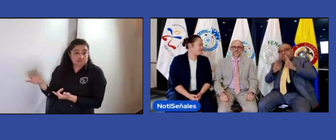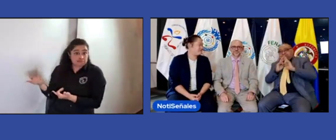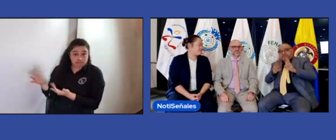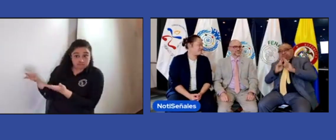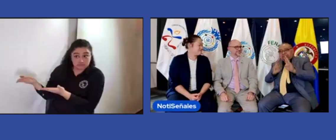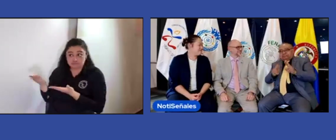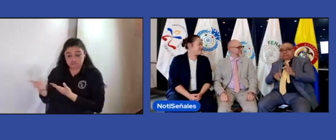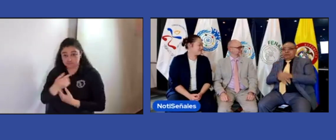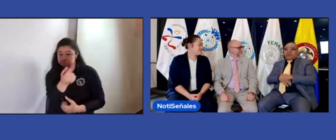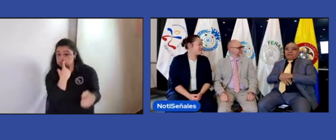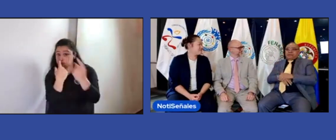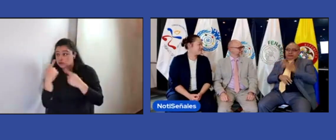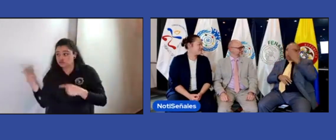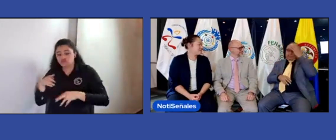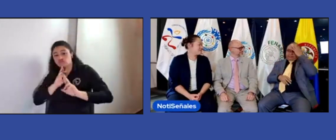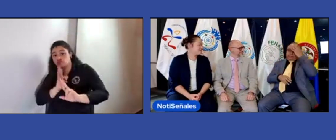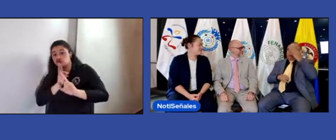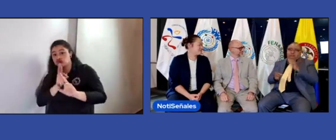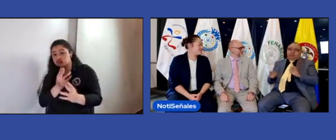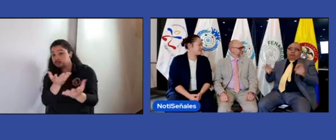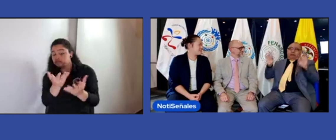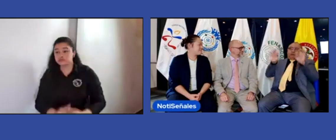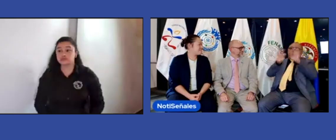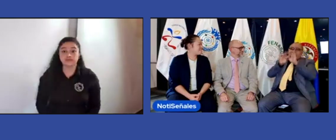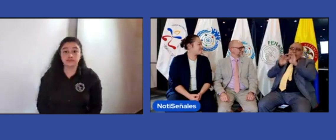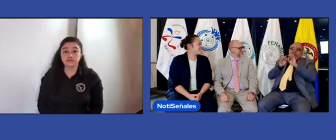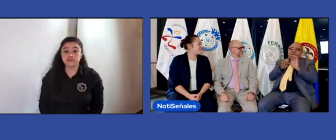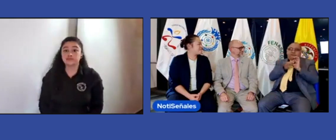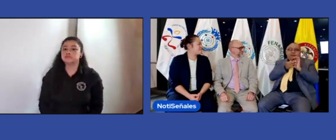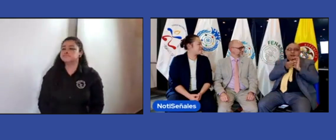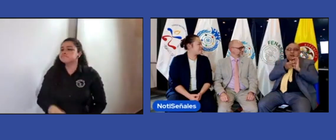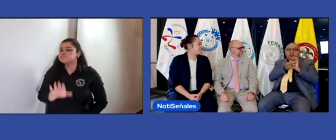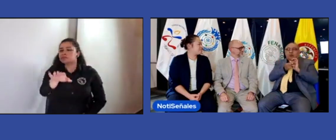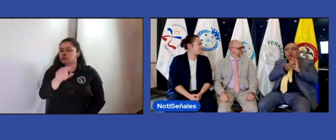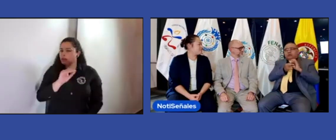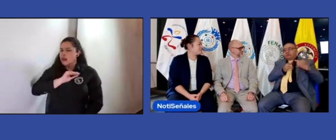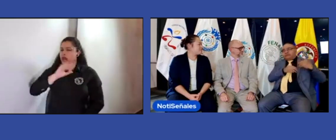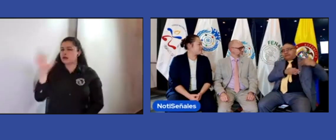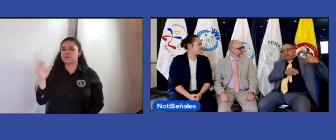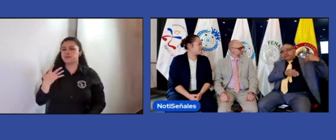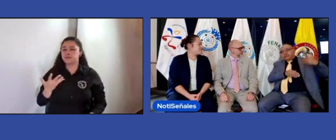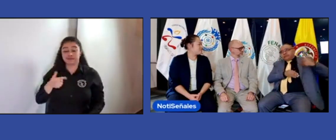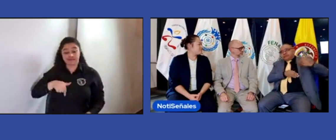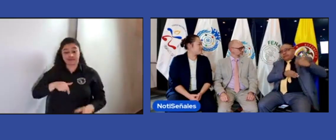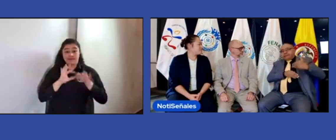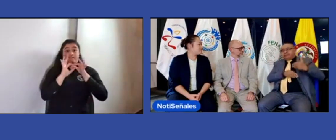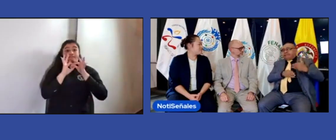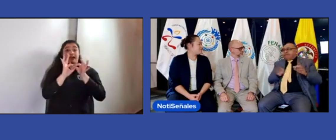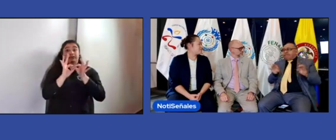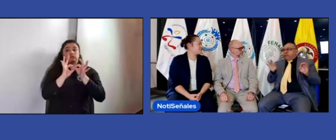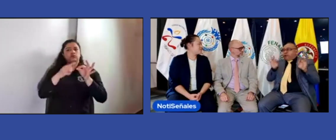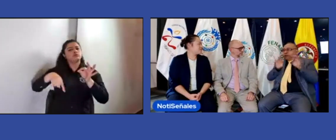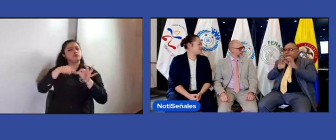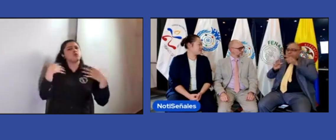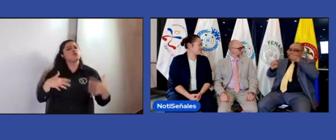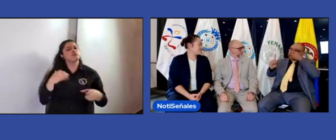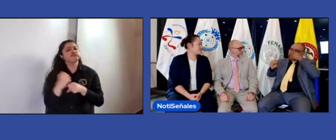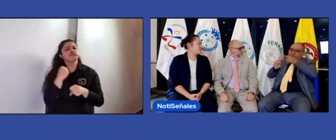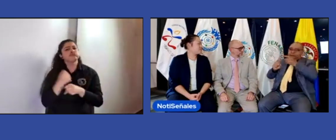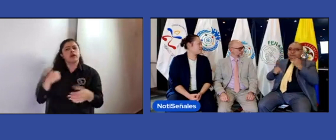pregunta para Joe, para Elizabeth, para poderla responder? Porque es importante que nosotros, desde el trabajo realizado desde la federación durante